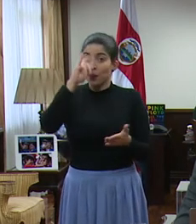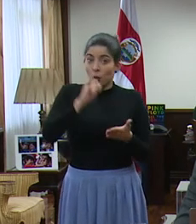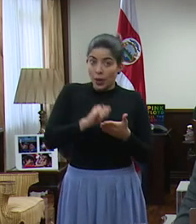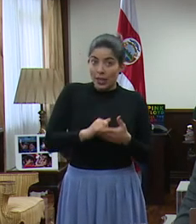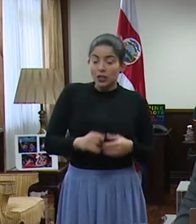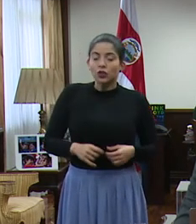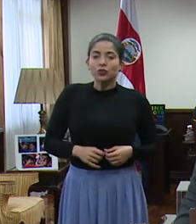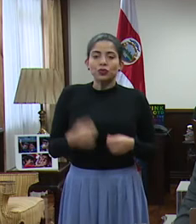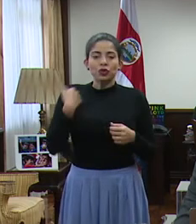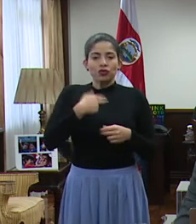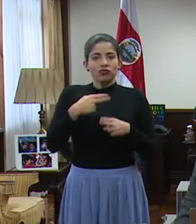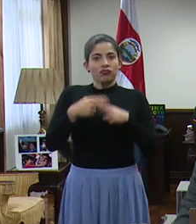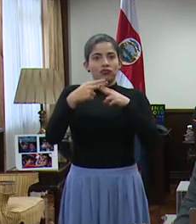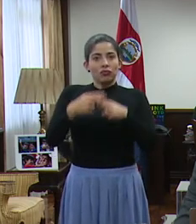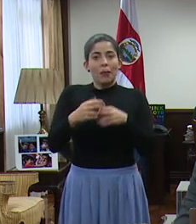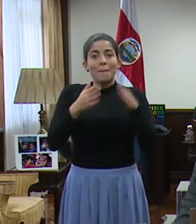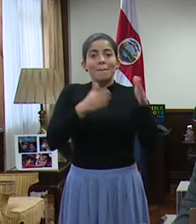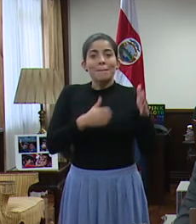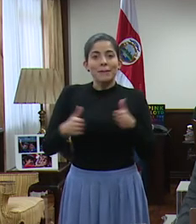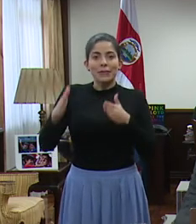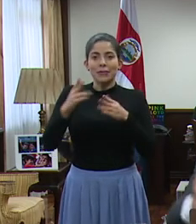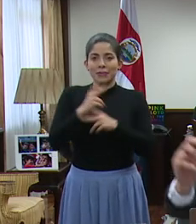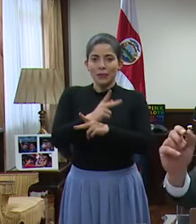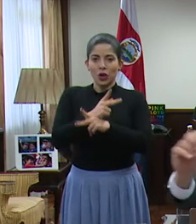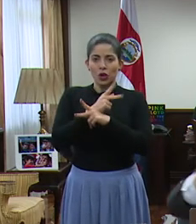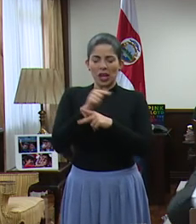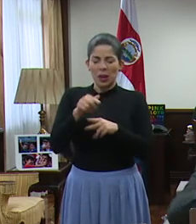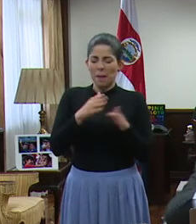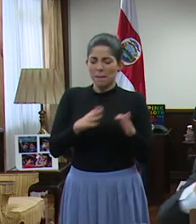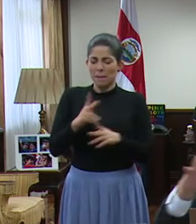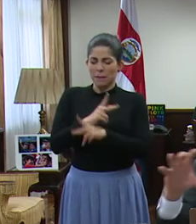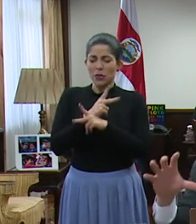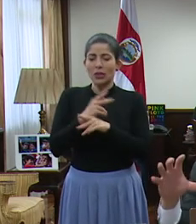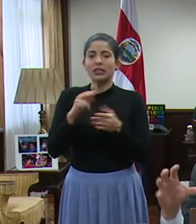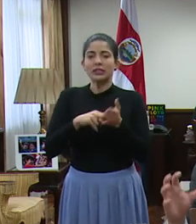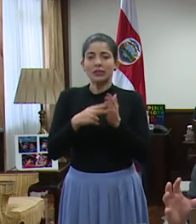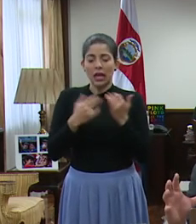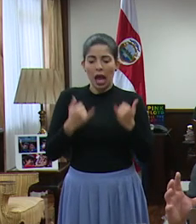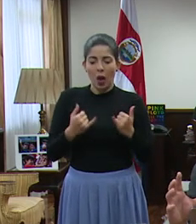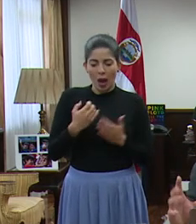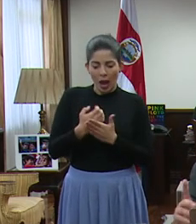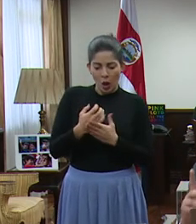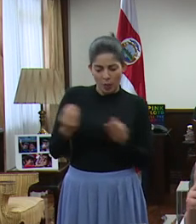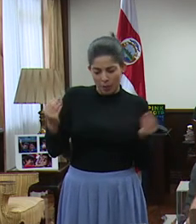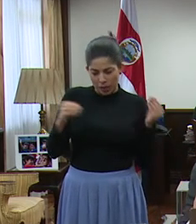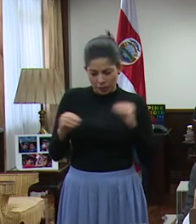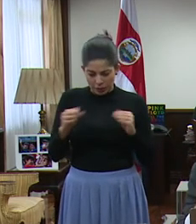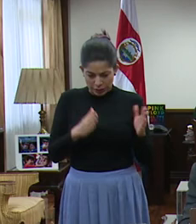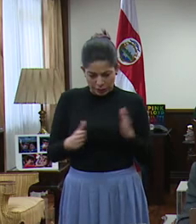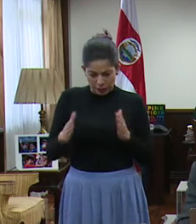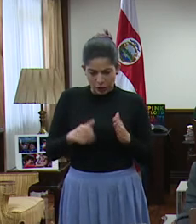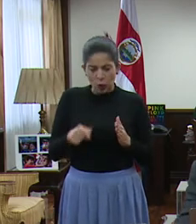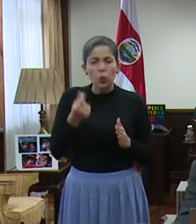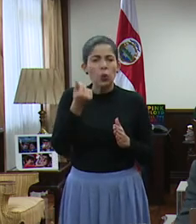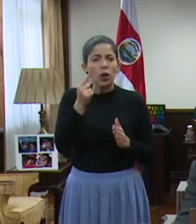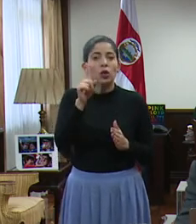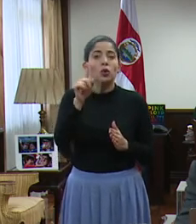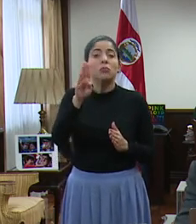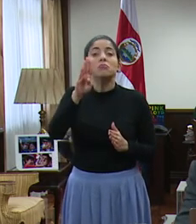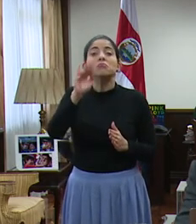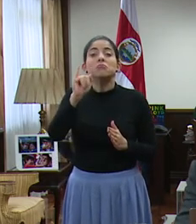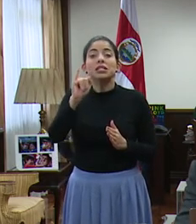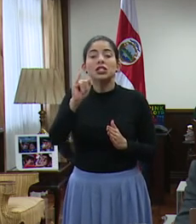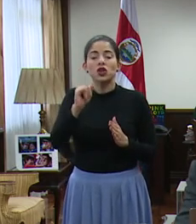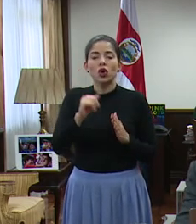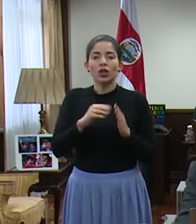en lo que hemos denominado el Plan Proteger. Lo que estamos es haciendo una provisión económica de un billón de colones,